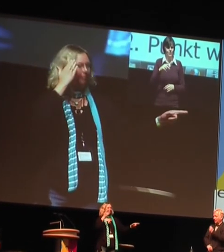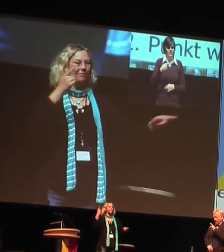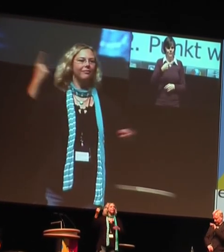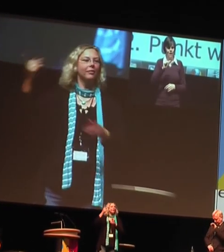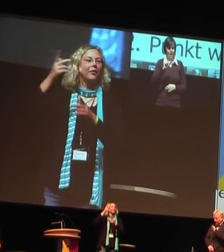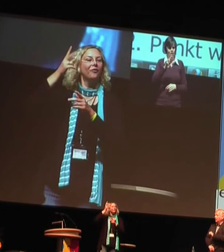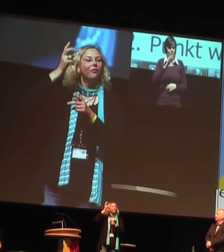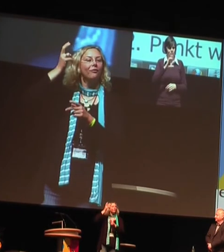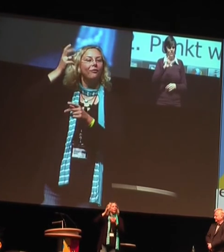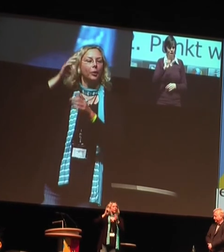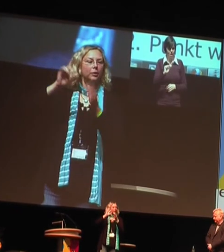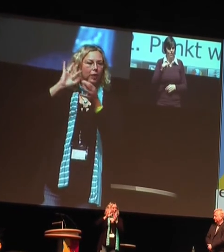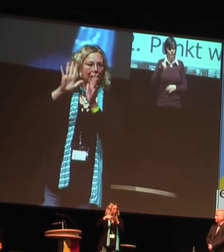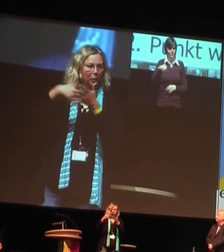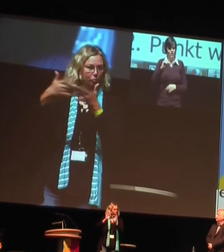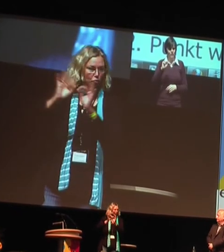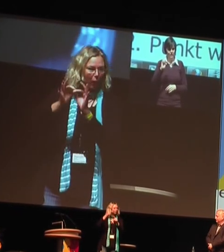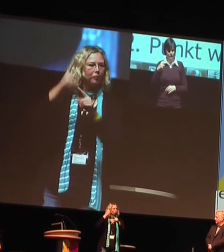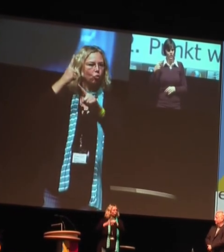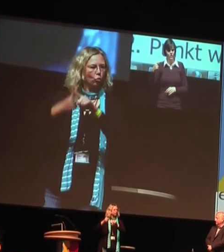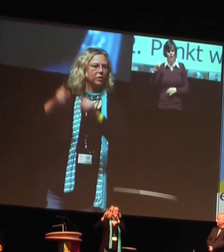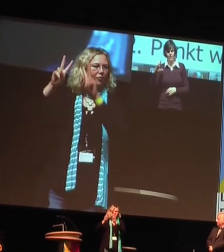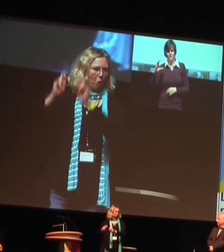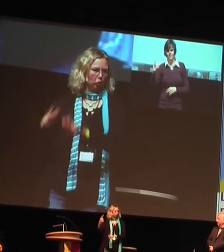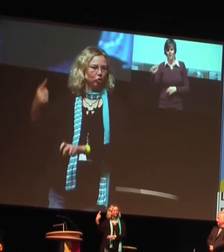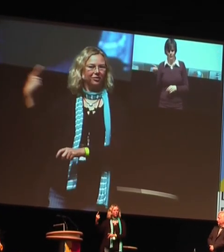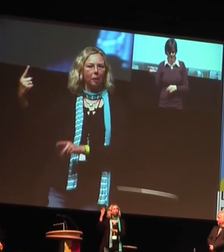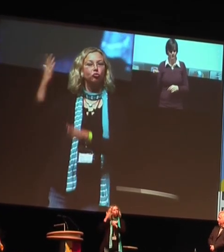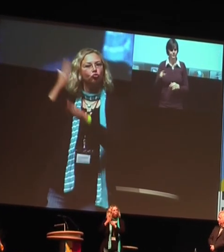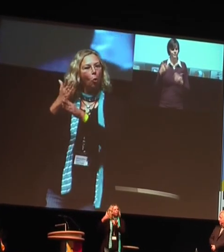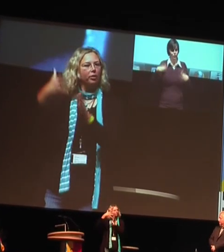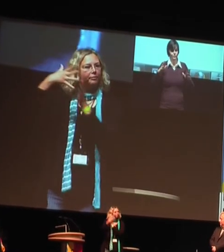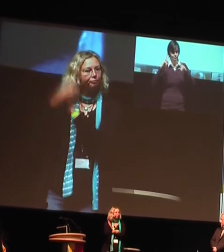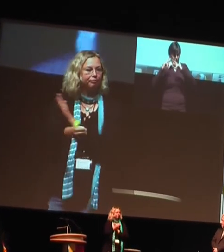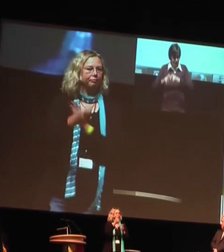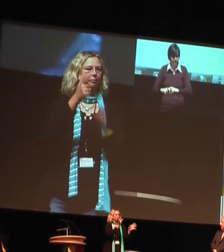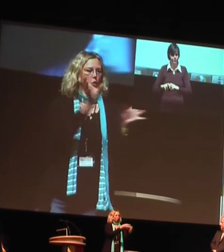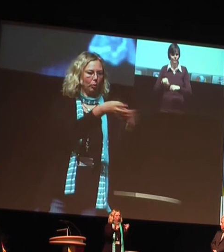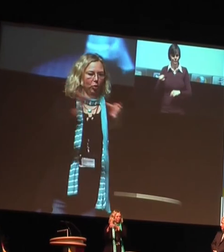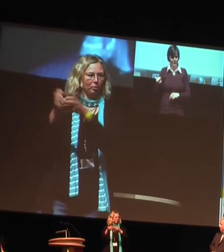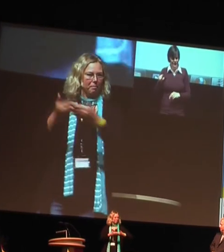Joseph Carica. Und diese Forschung hat